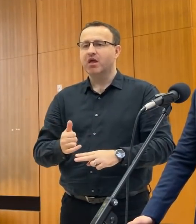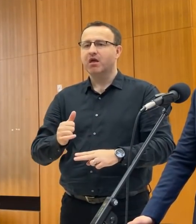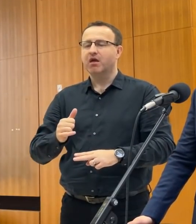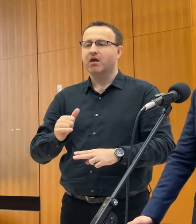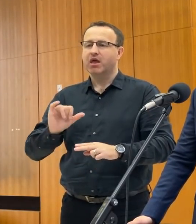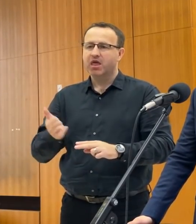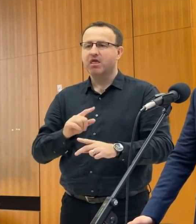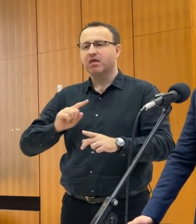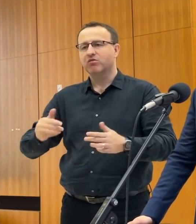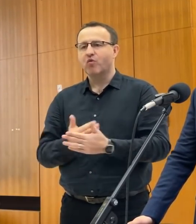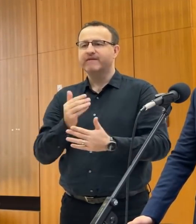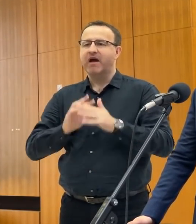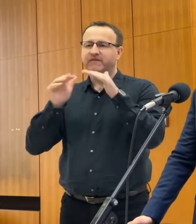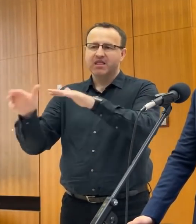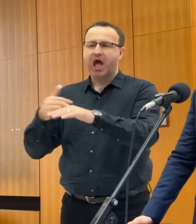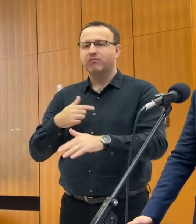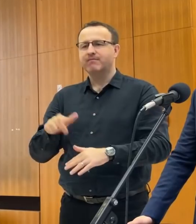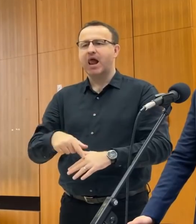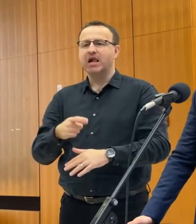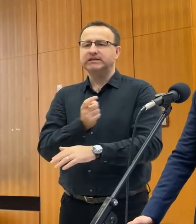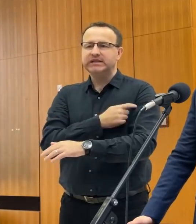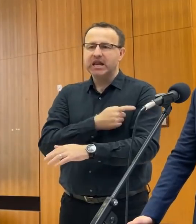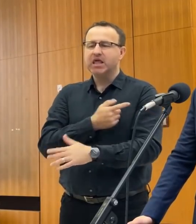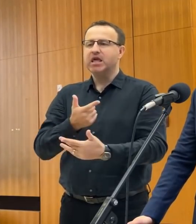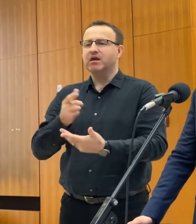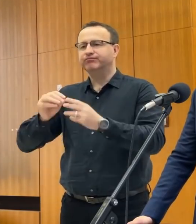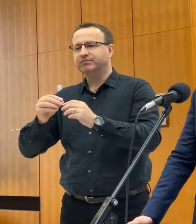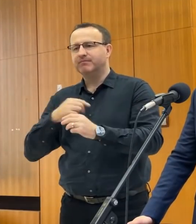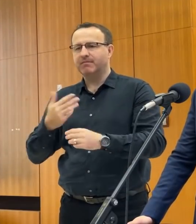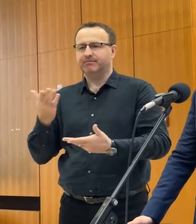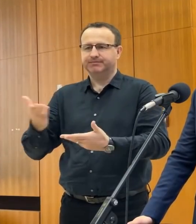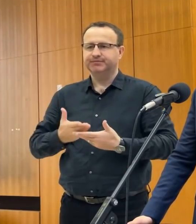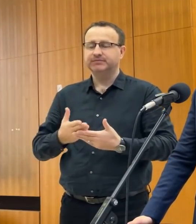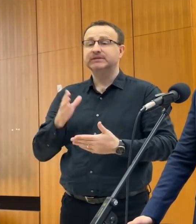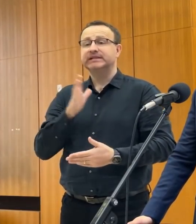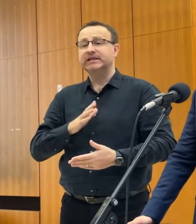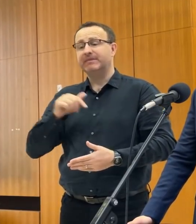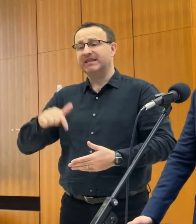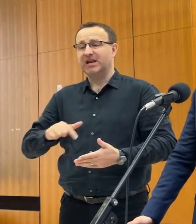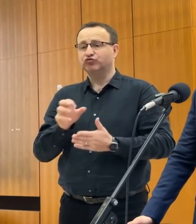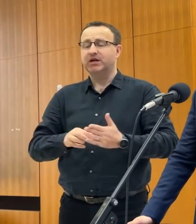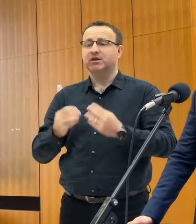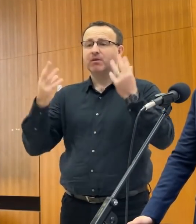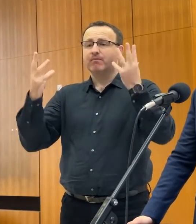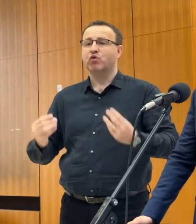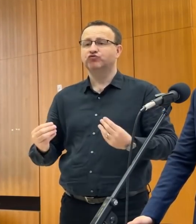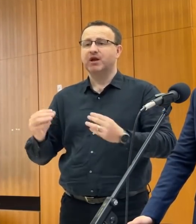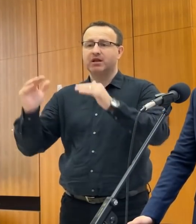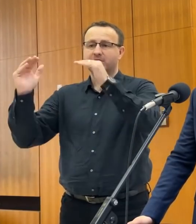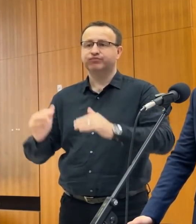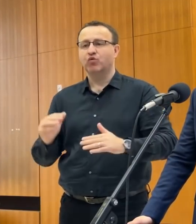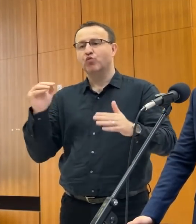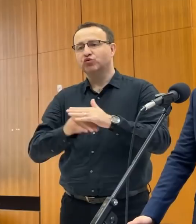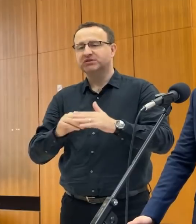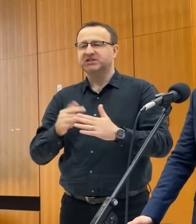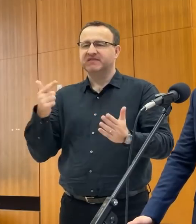skonsolidovali tie síly a prostriedky, ktoré máme k dispozícii. Snažil som sa v týchto časoch, keď nám počty klesajú niekde na úroveň,